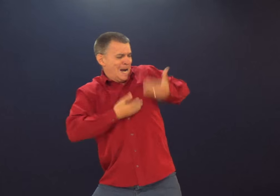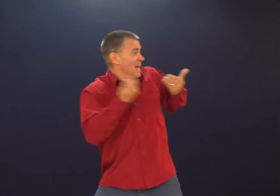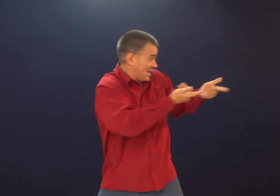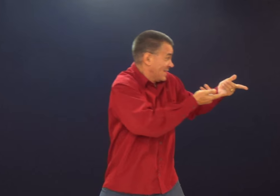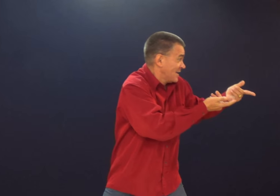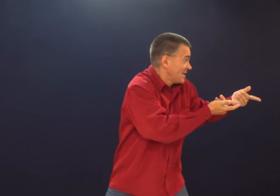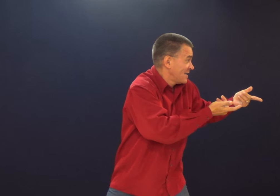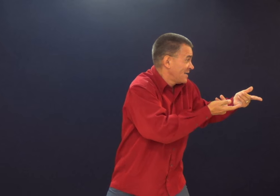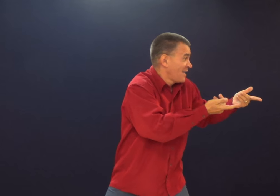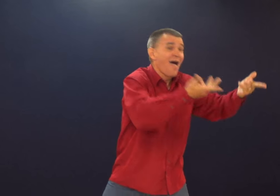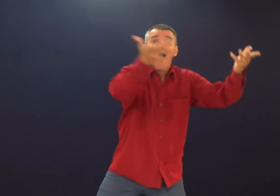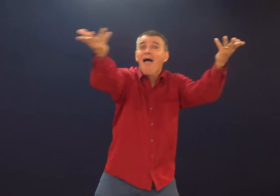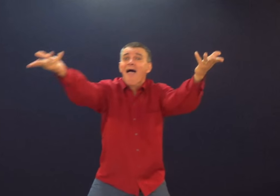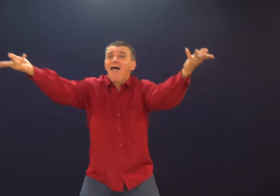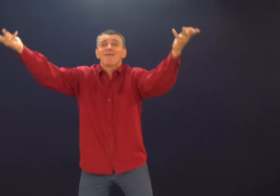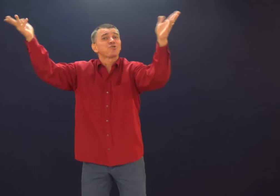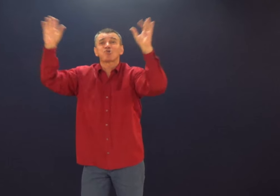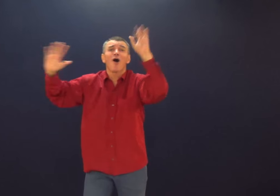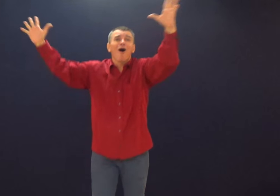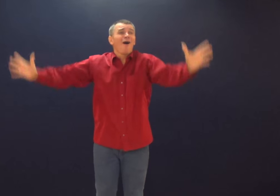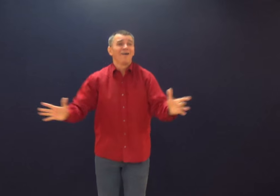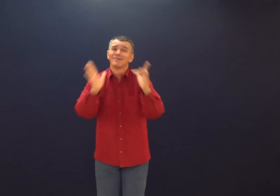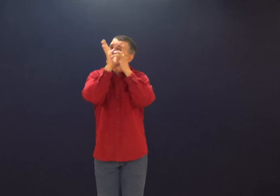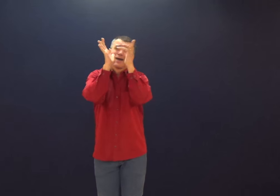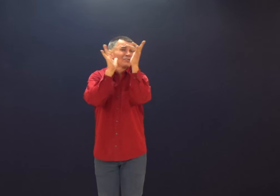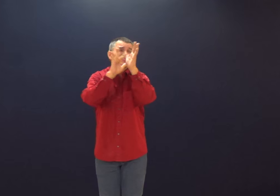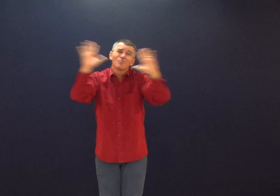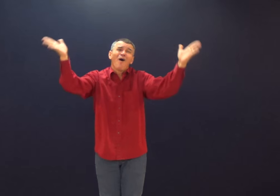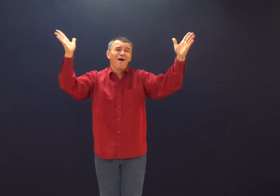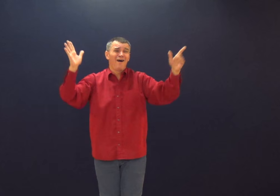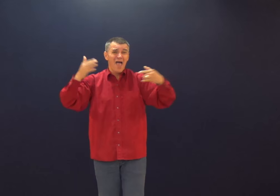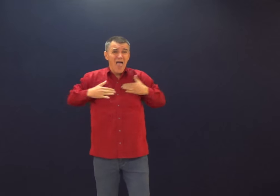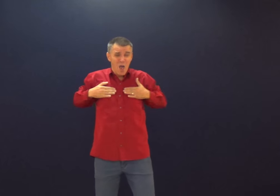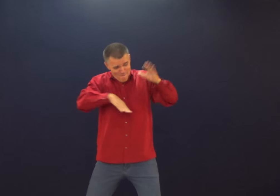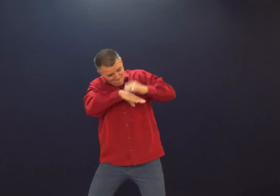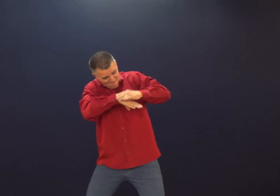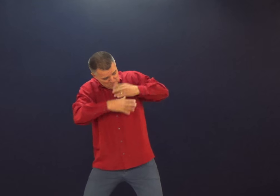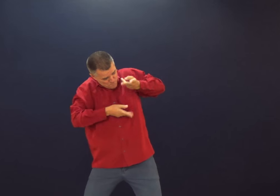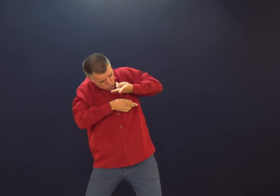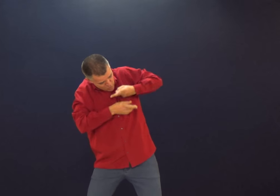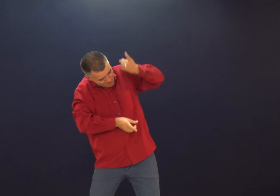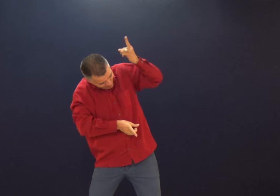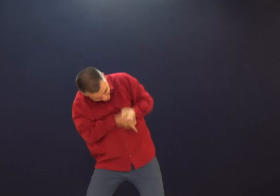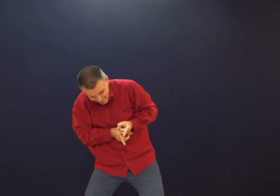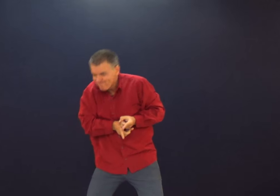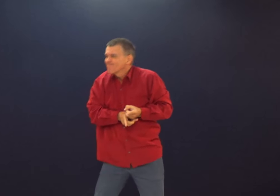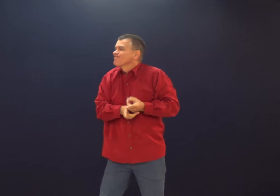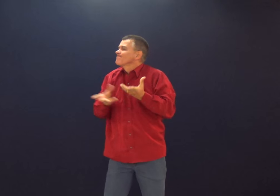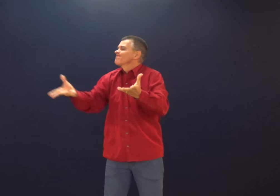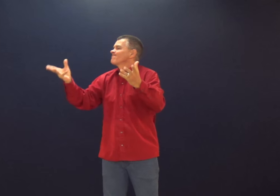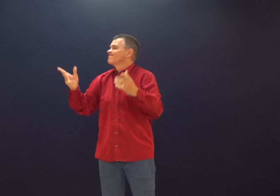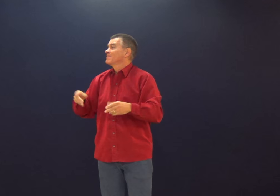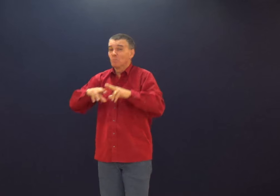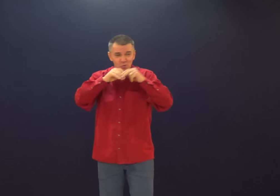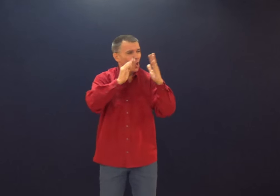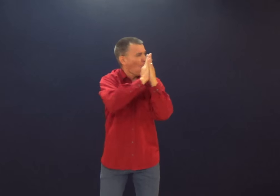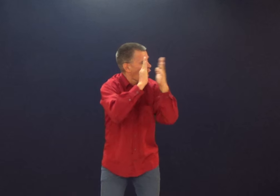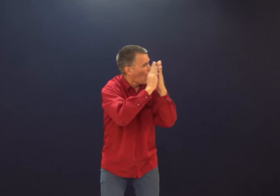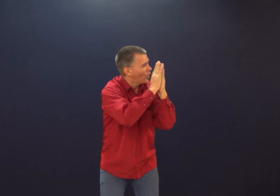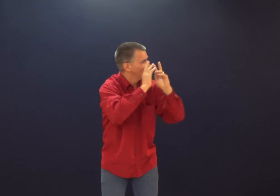Então, a grama vai voltar a crescer verde e bonita. Nosso coração, acontece a mesma coisa, mas acontece como